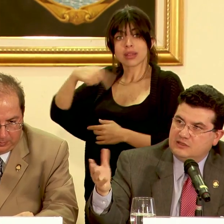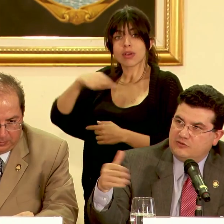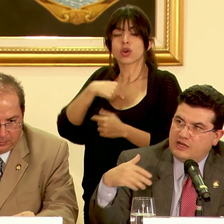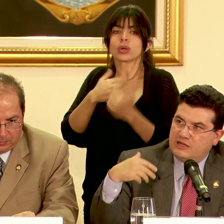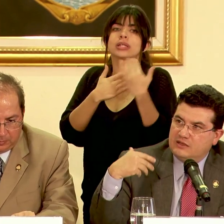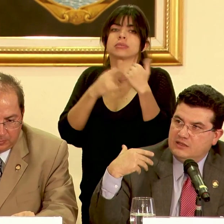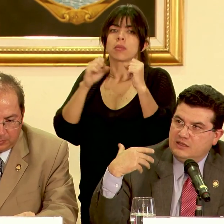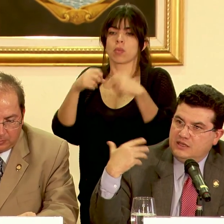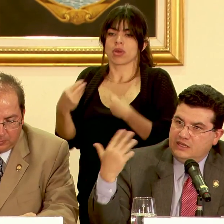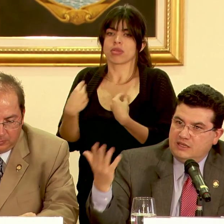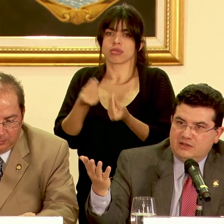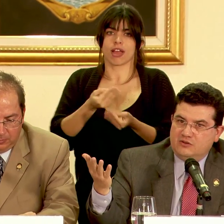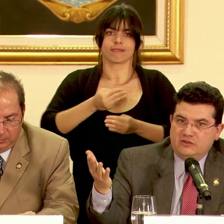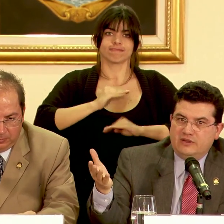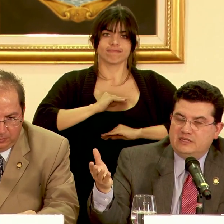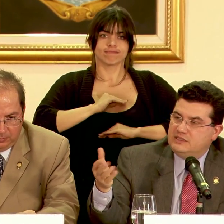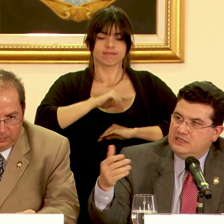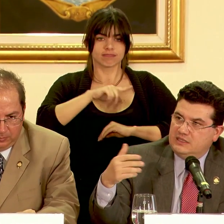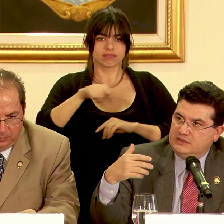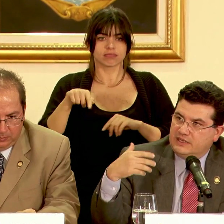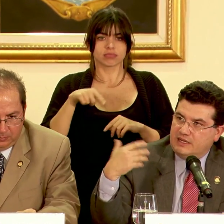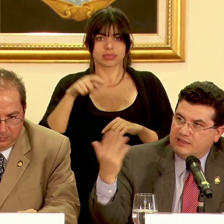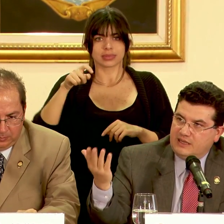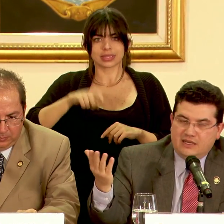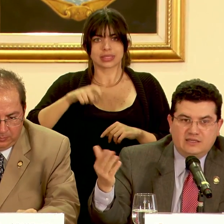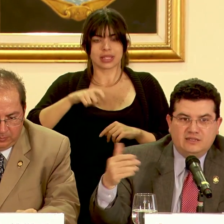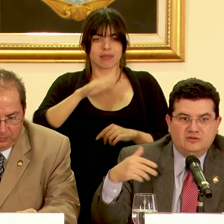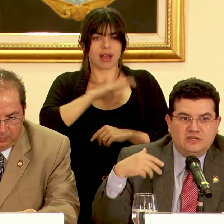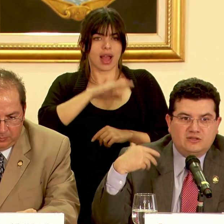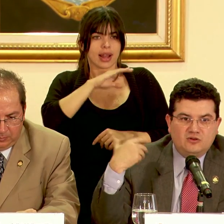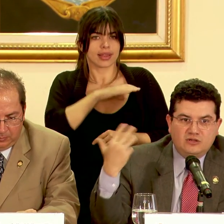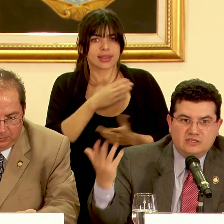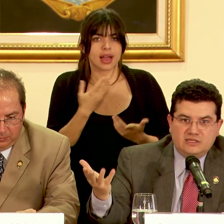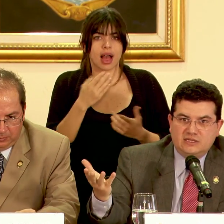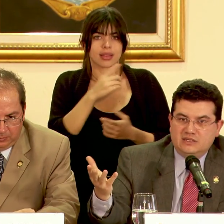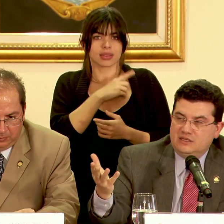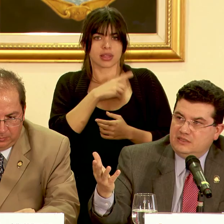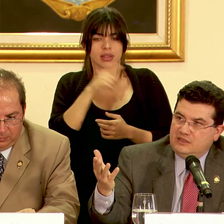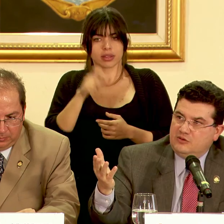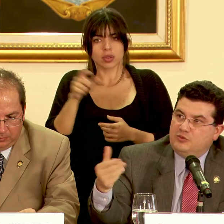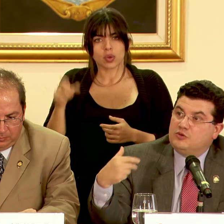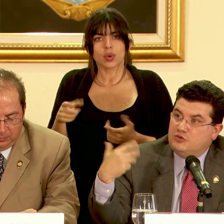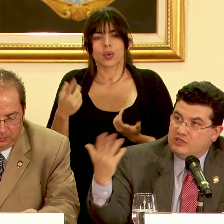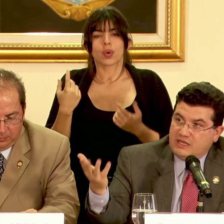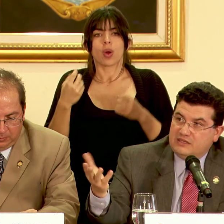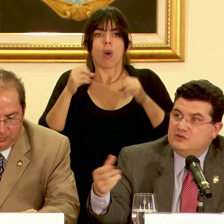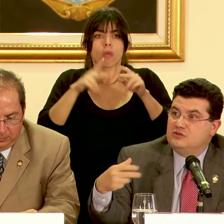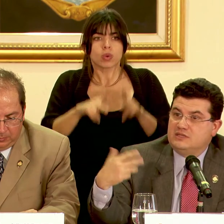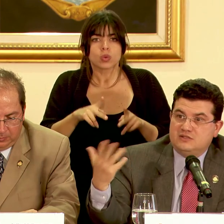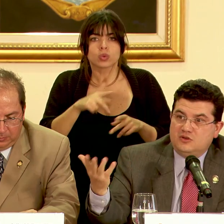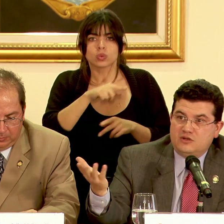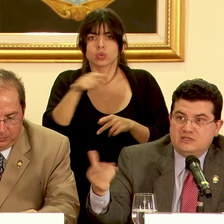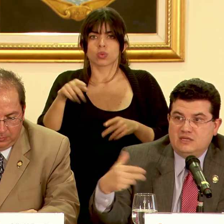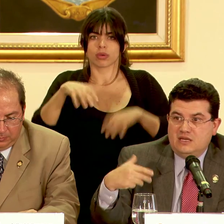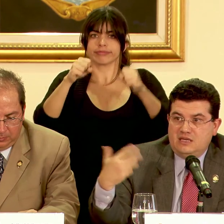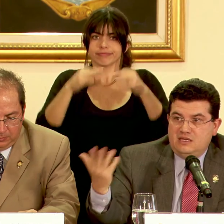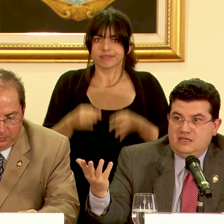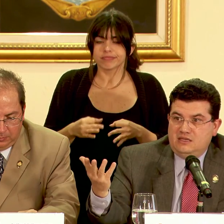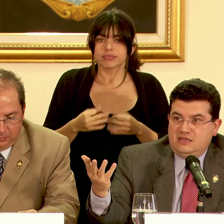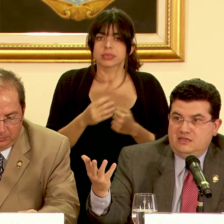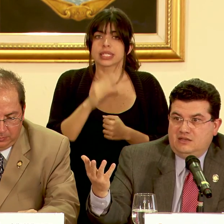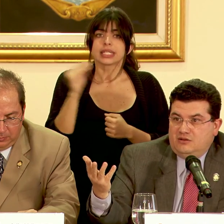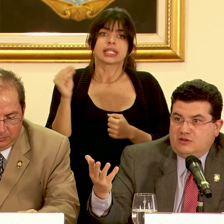se satisfagan los niveles de calidad de los directores de oportunidad de sus decisiones